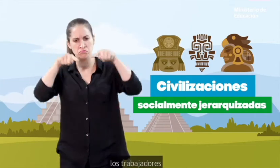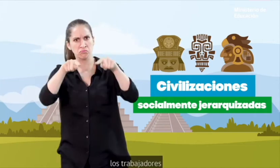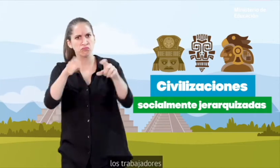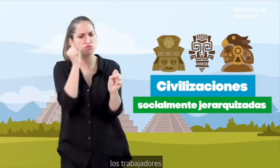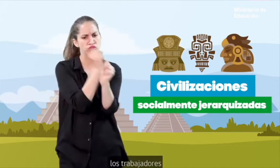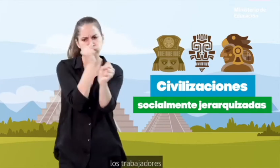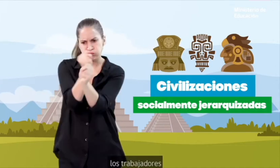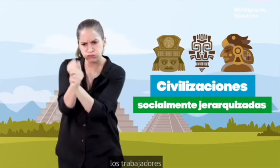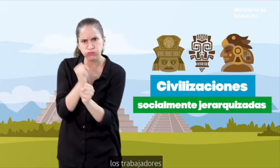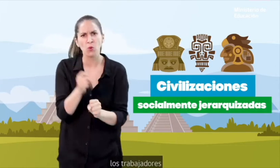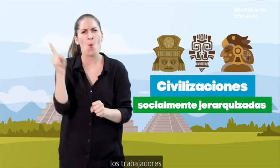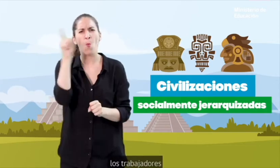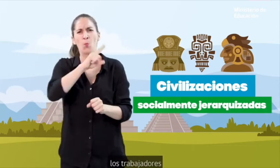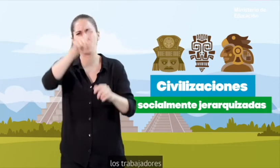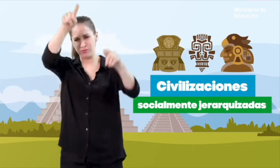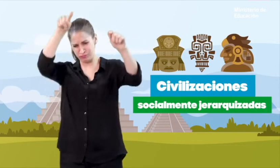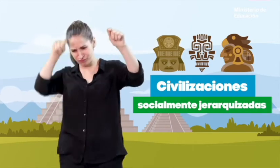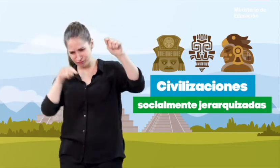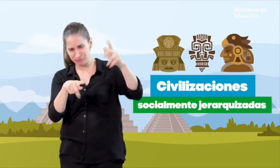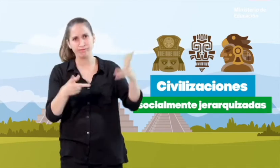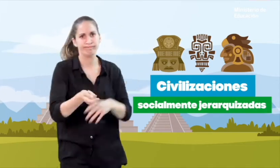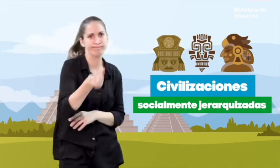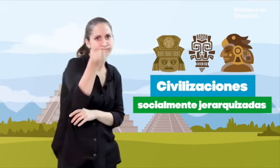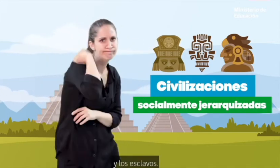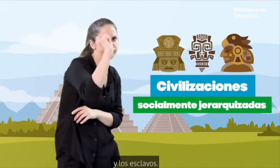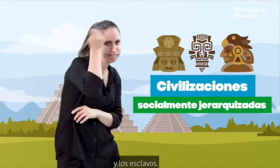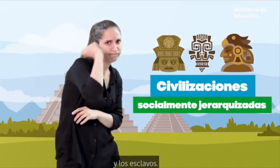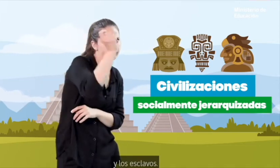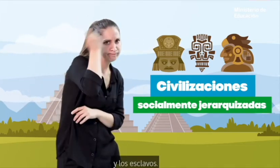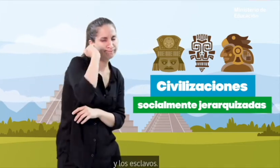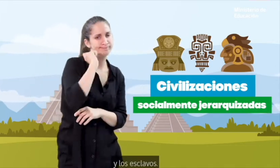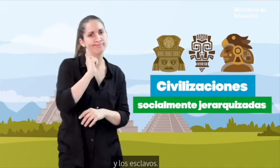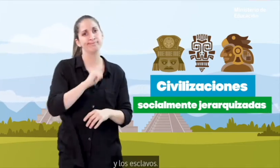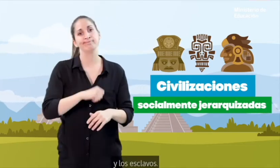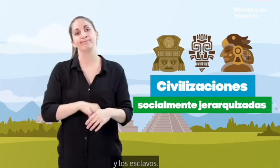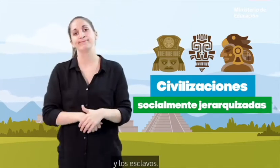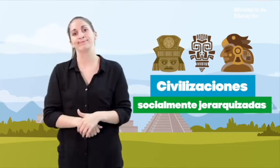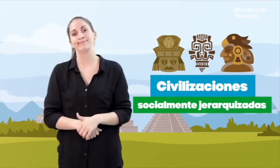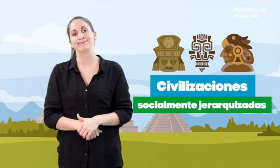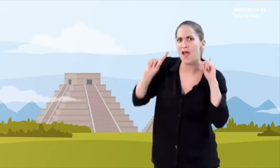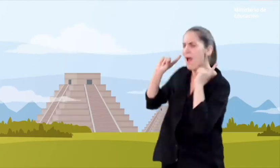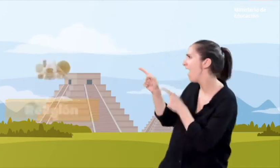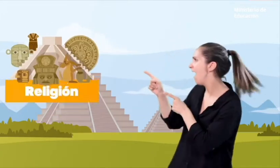Los trabajadores y los esclavos.